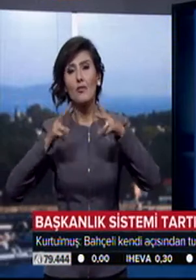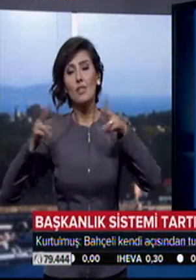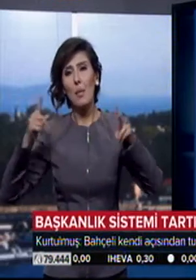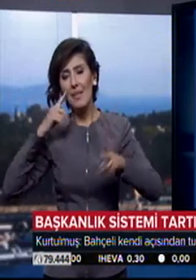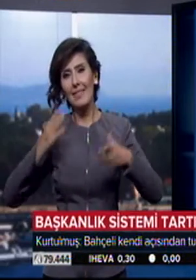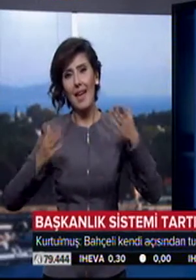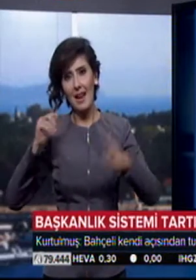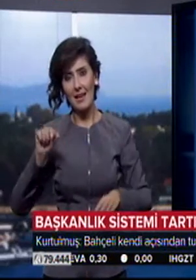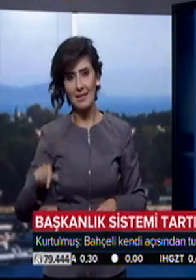değerlendirdi.